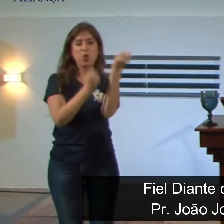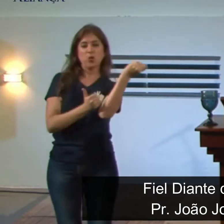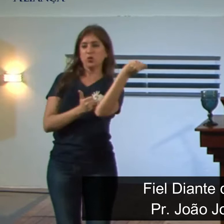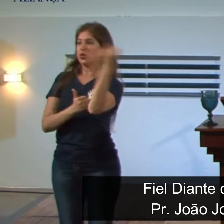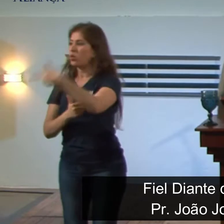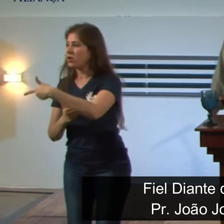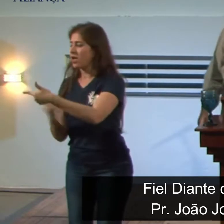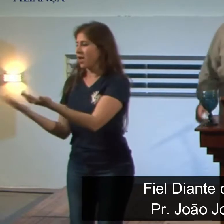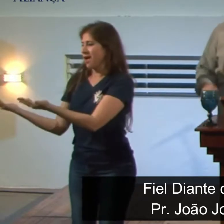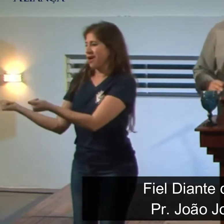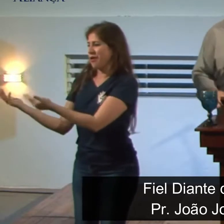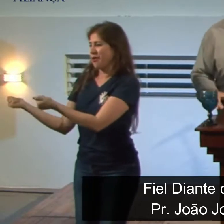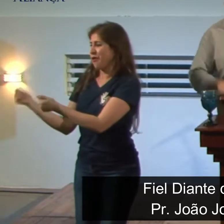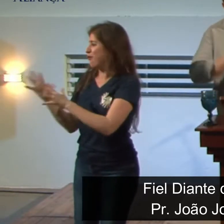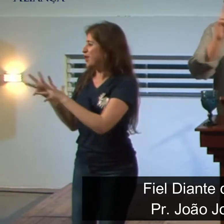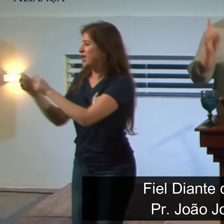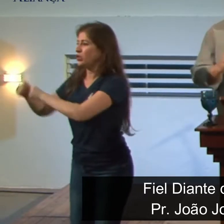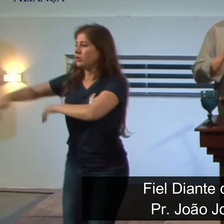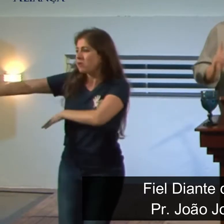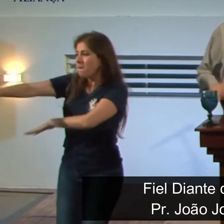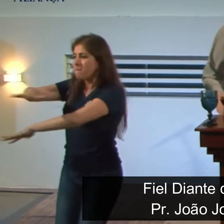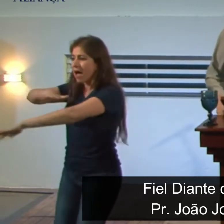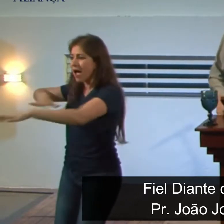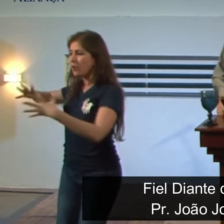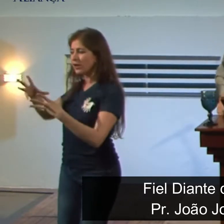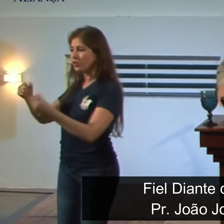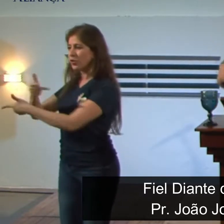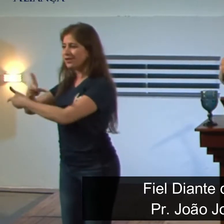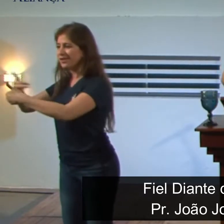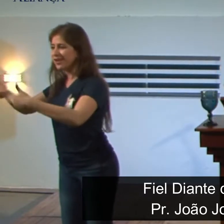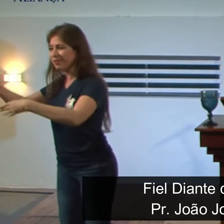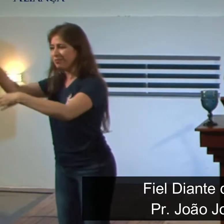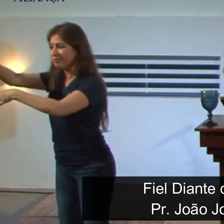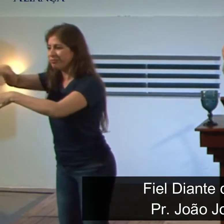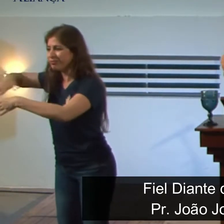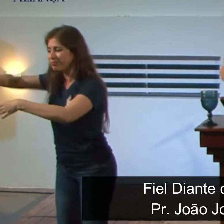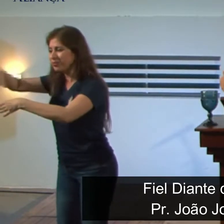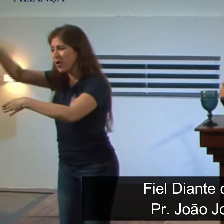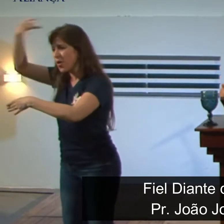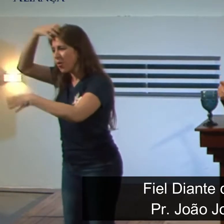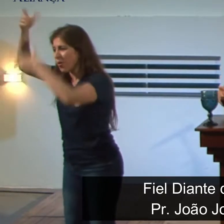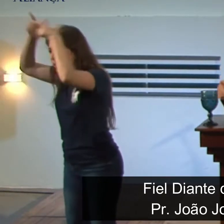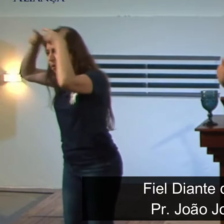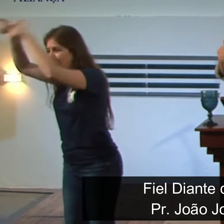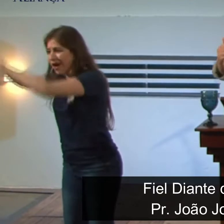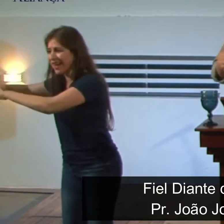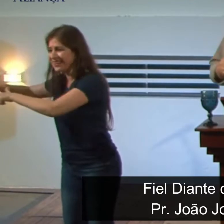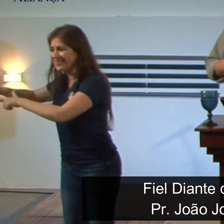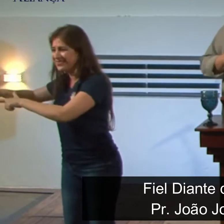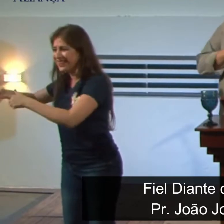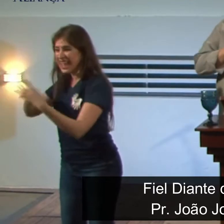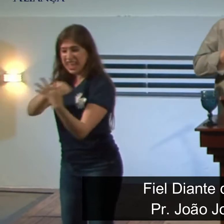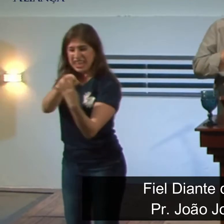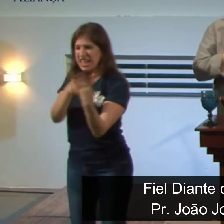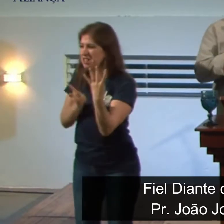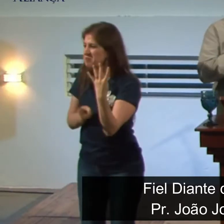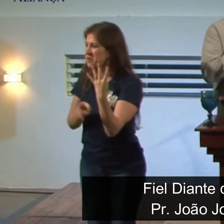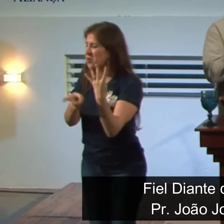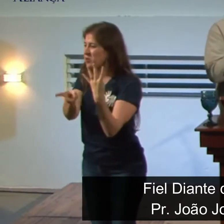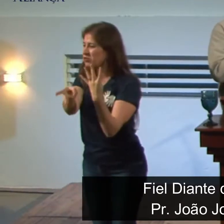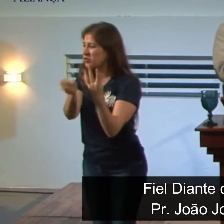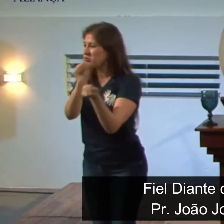do que todos os magos encantadores de todo o seu reino. E Daniel permaneceu ali até o primeiro